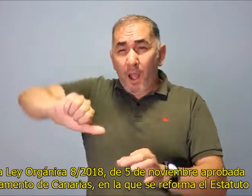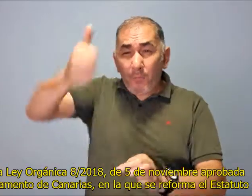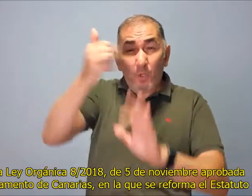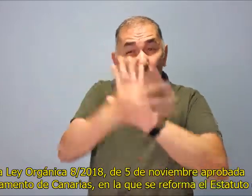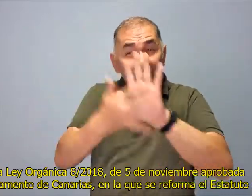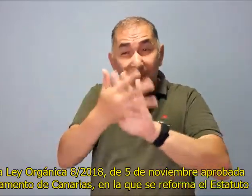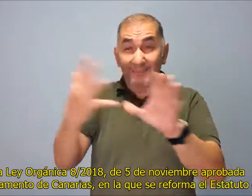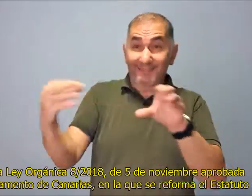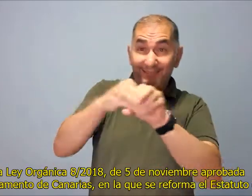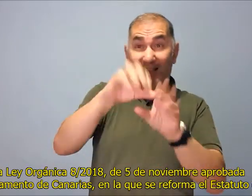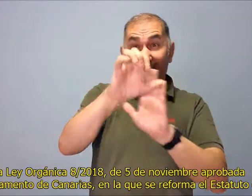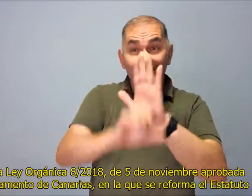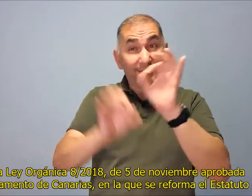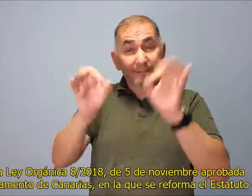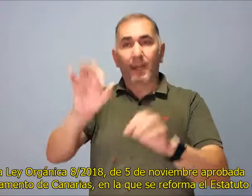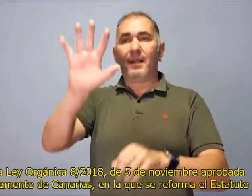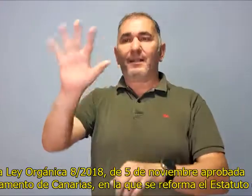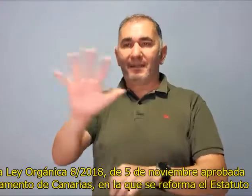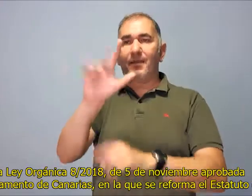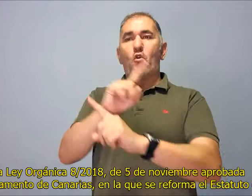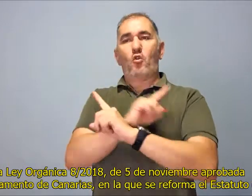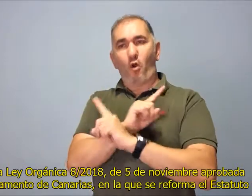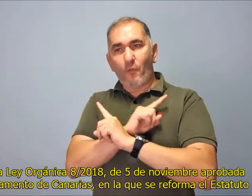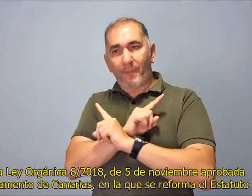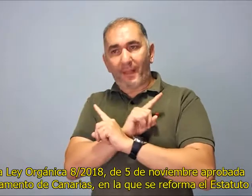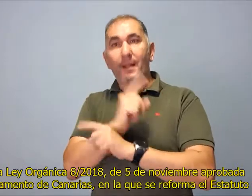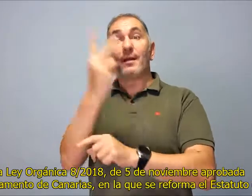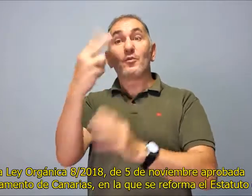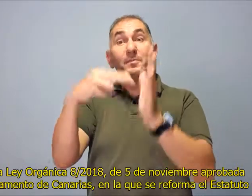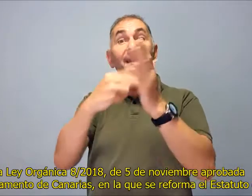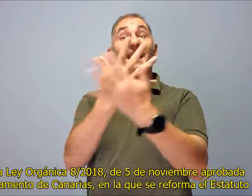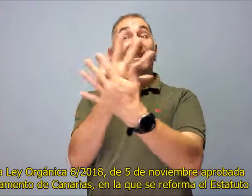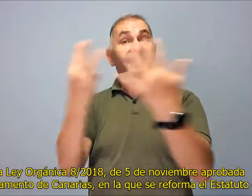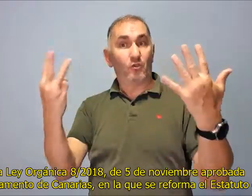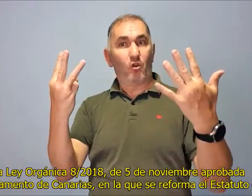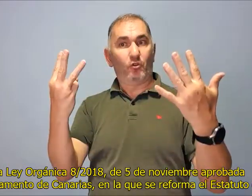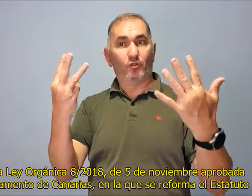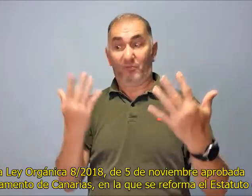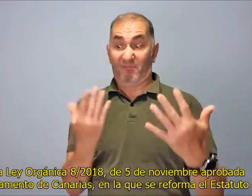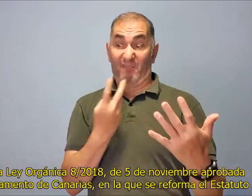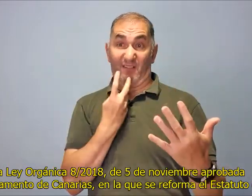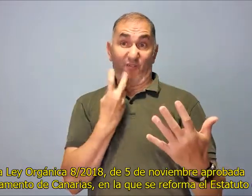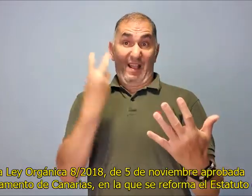en la que se reforma el Estatuto de Autonomía de Canarias